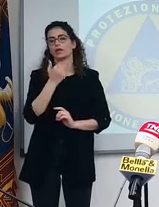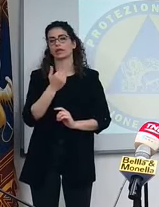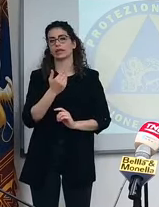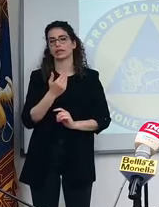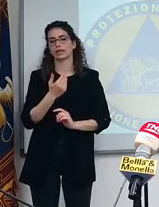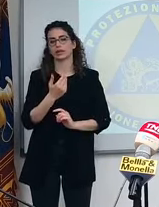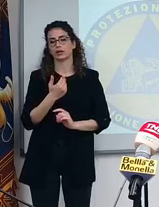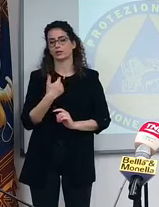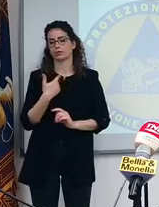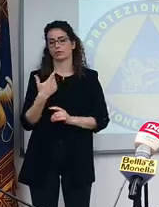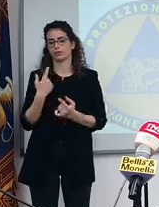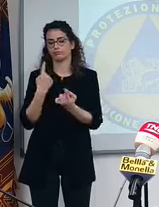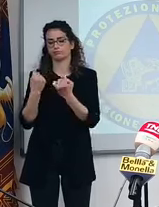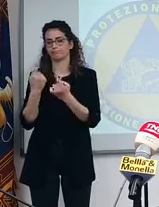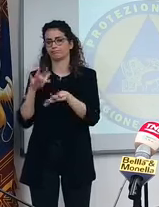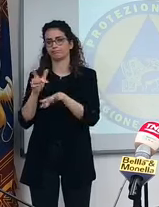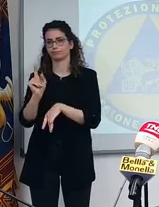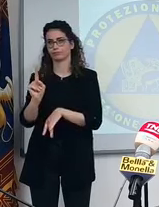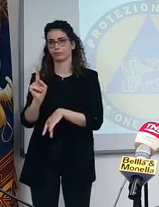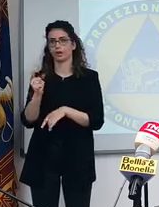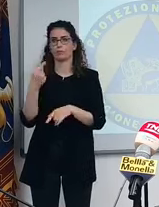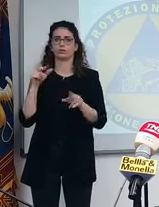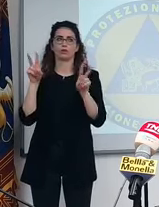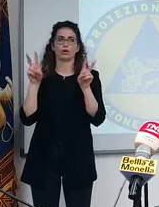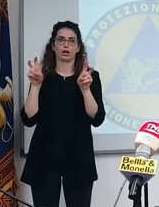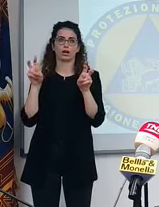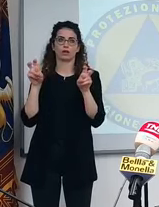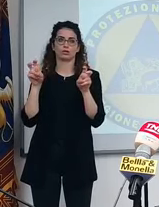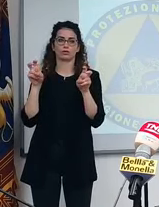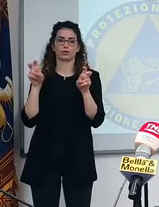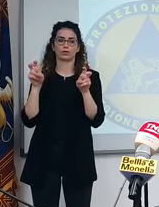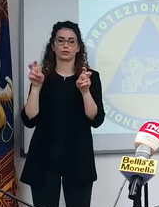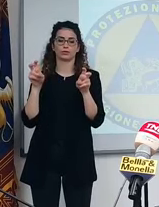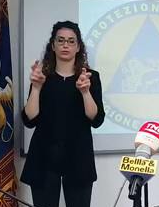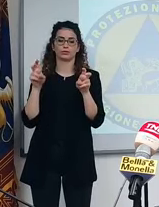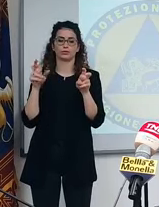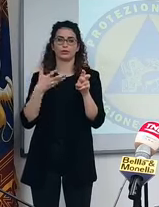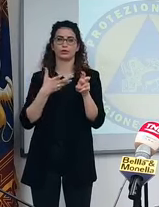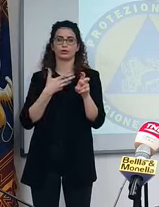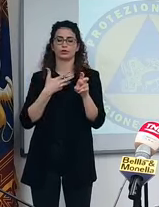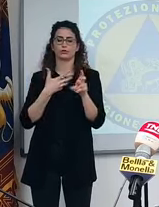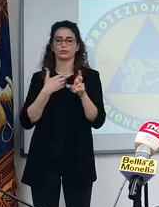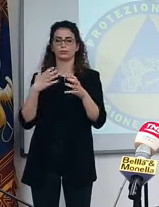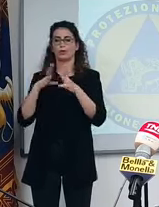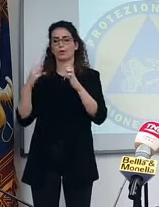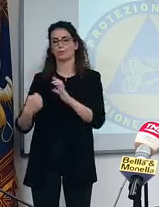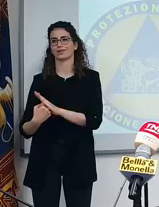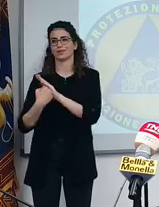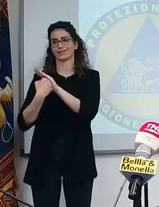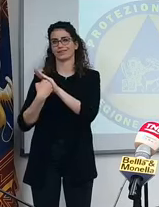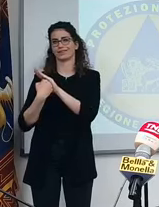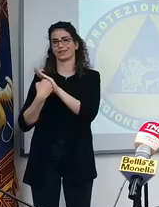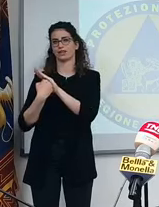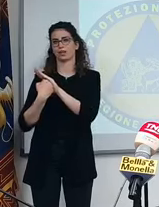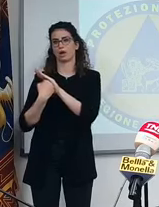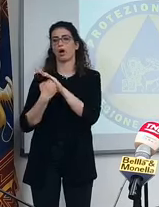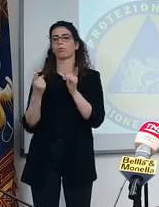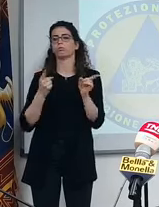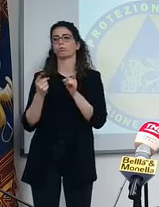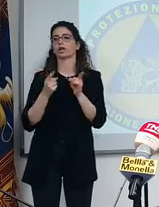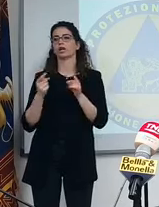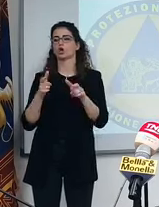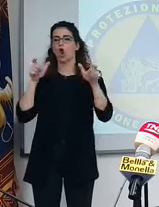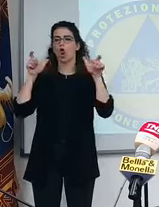toccare quell'aspetto, perché il tema è quello lì. Lo fanno a sostegno delle imprese, quindi si è sempre fatto anche durante il lockdown.